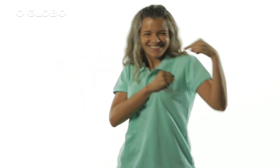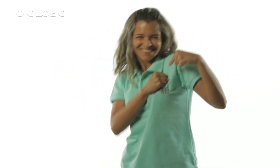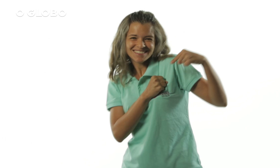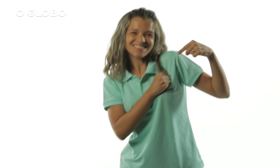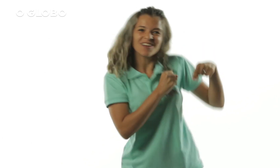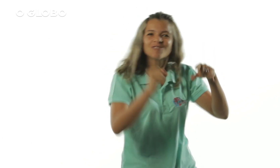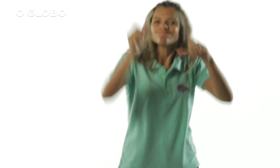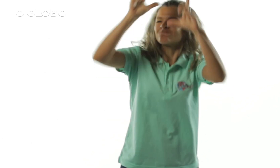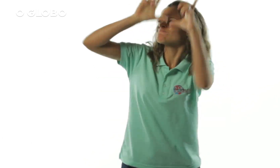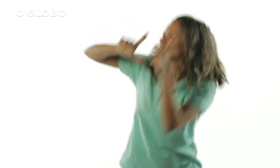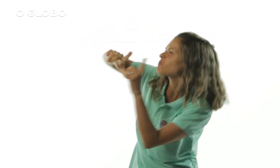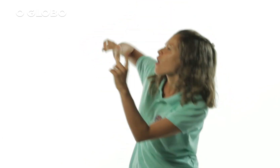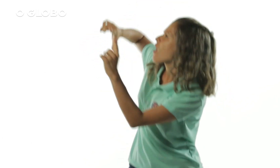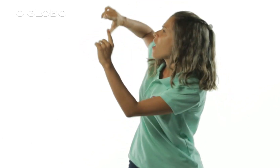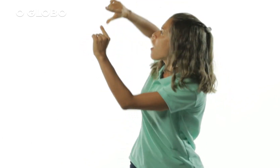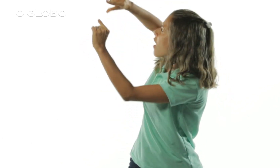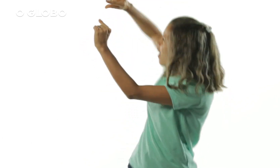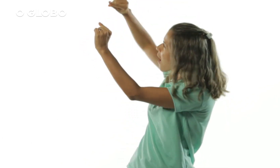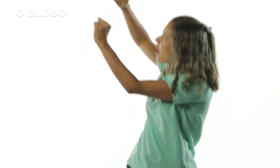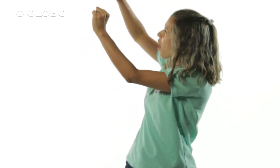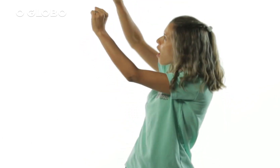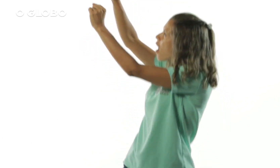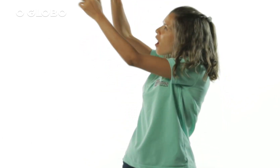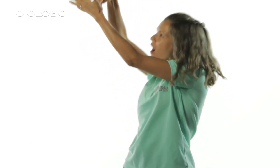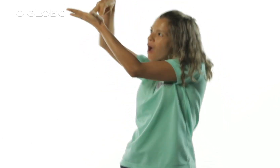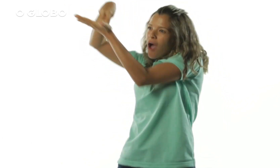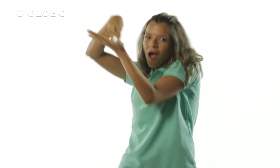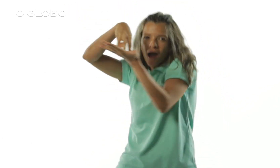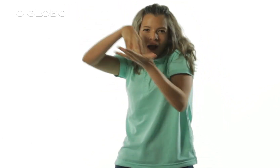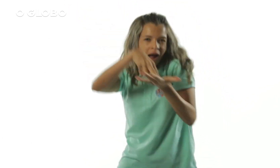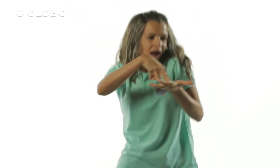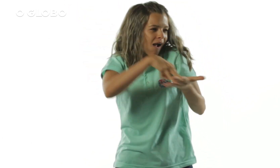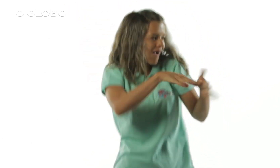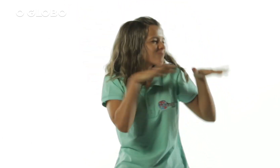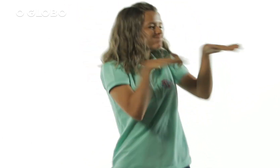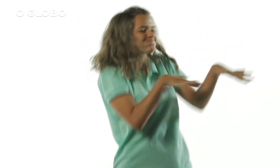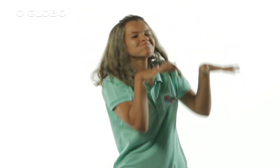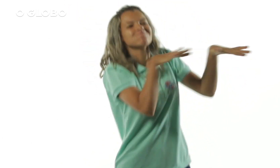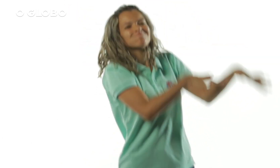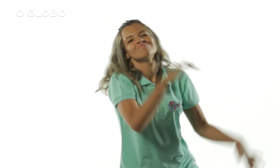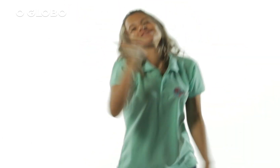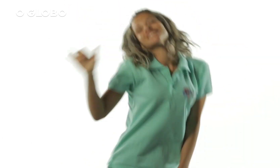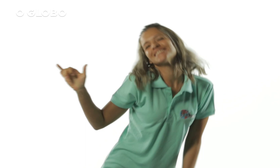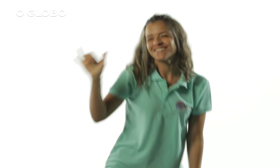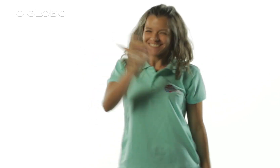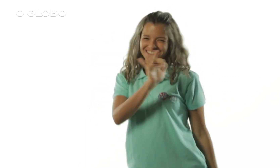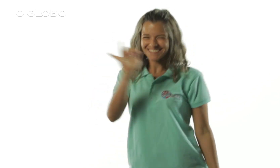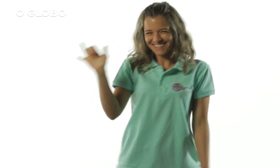linda, tão linda Brilhou no céu E a Embaixadores da Avenida